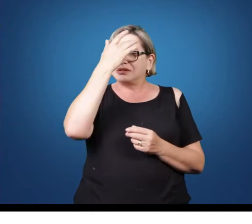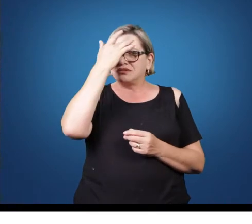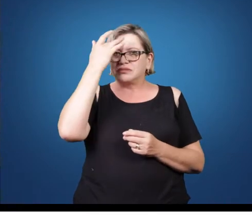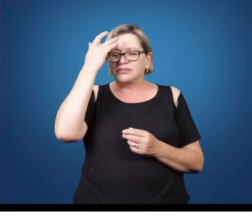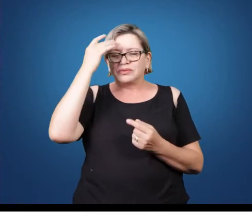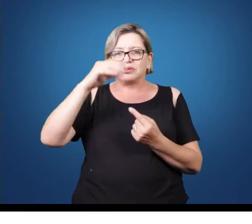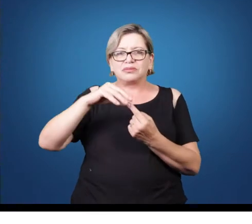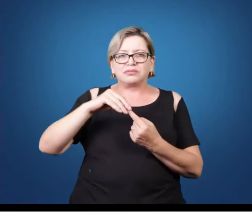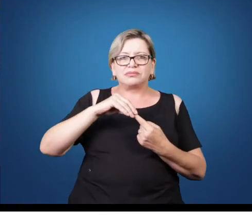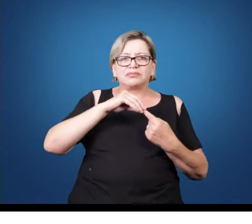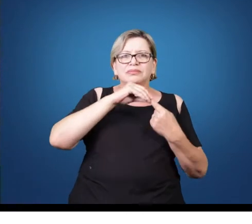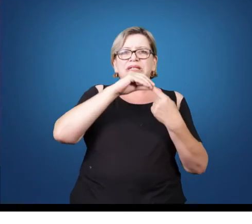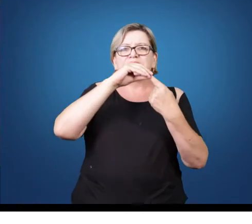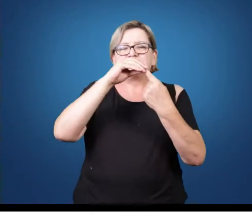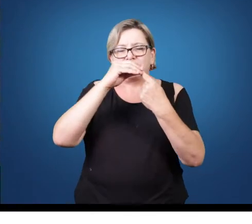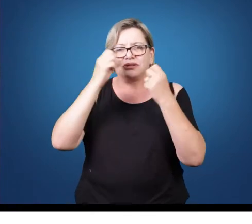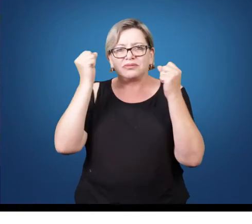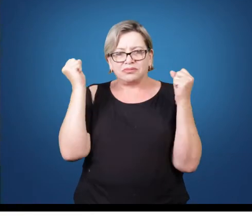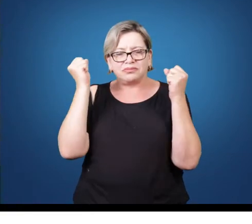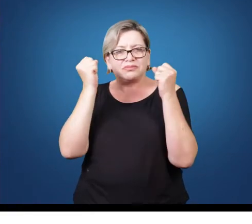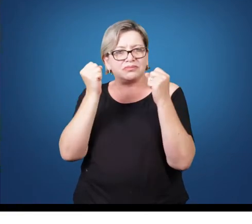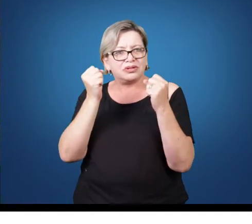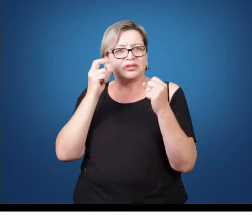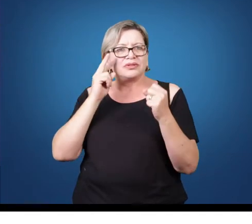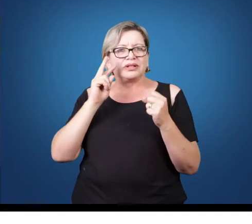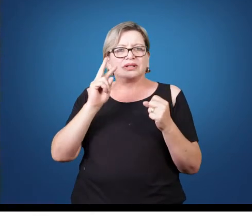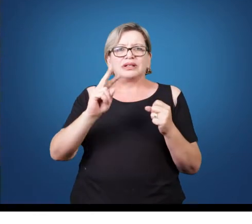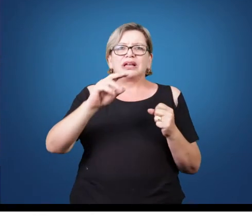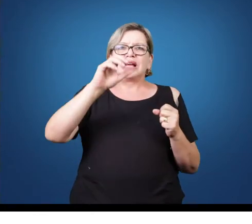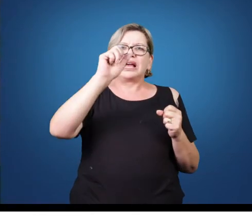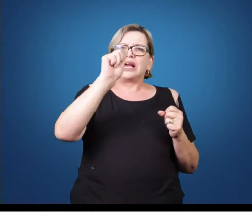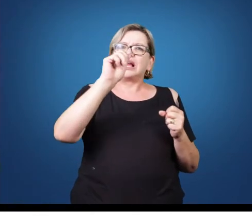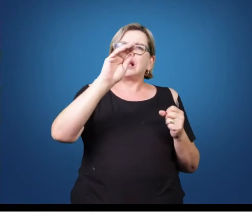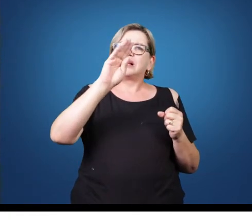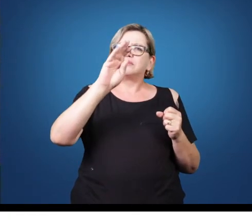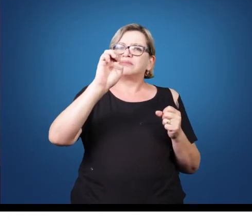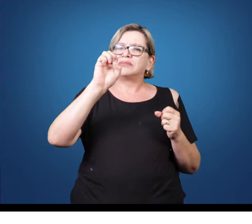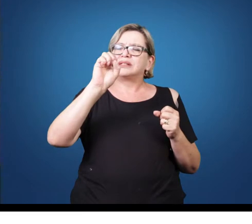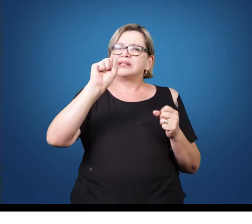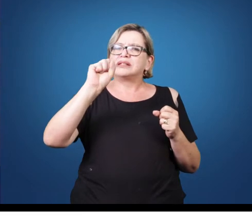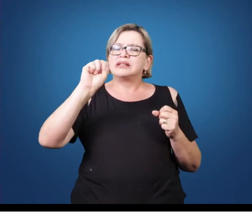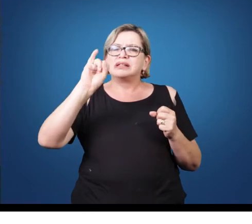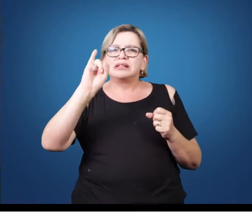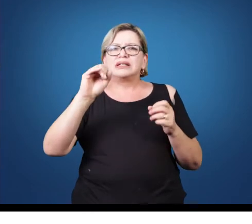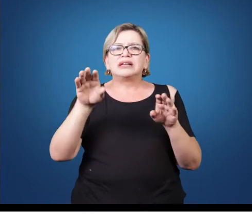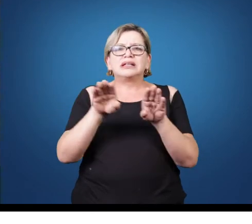ouvir dessa escola são Claude Debussy e Maurice Ravel.